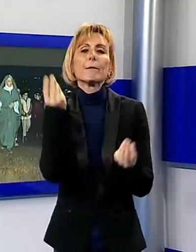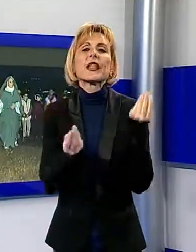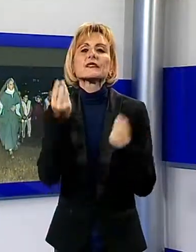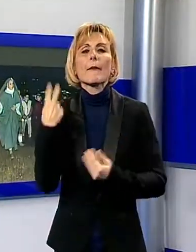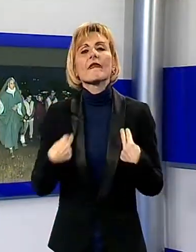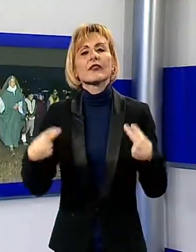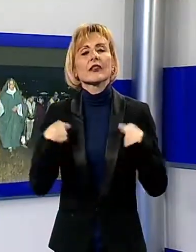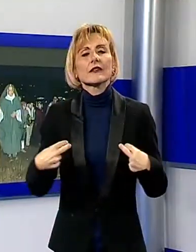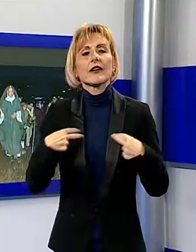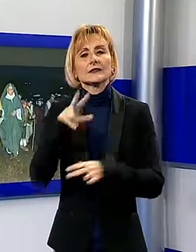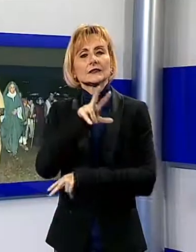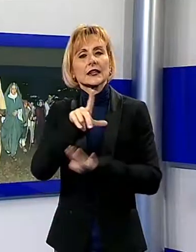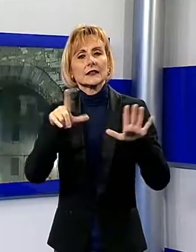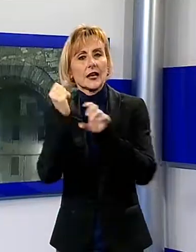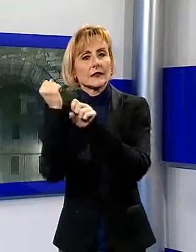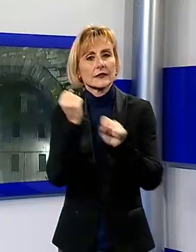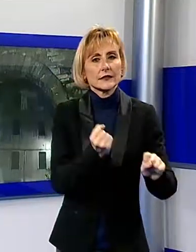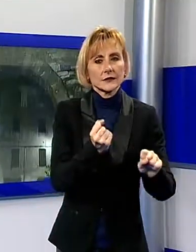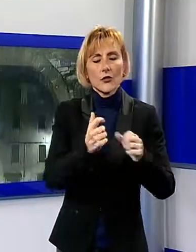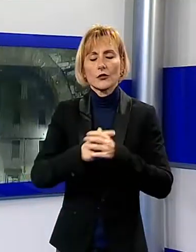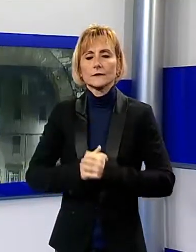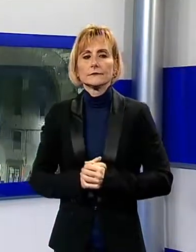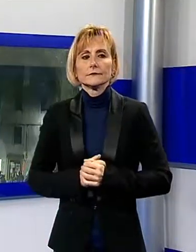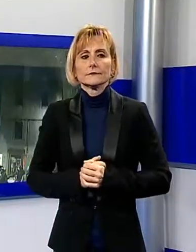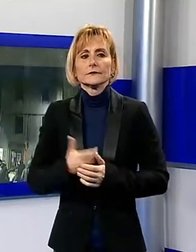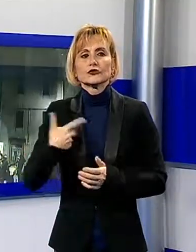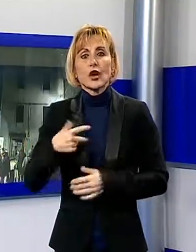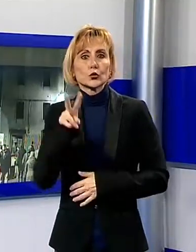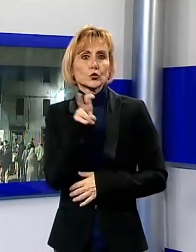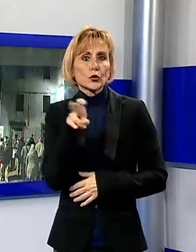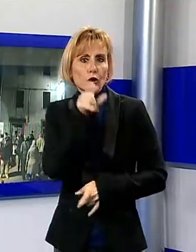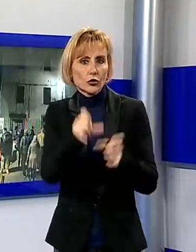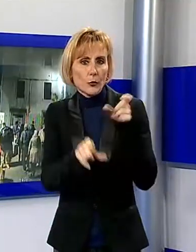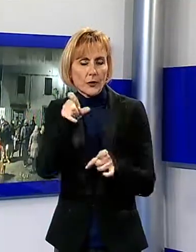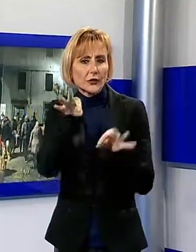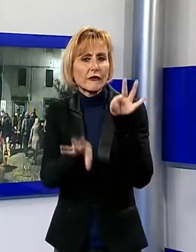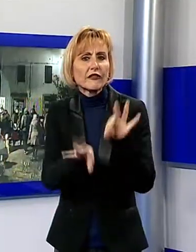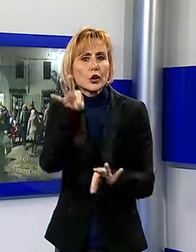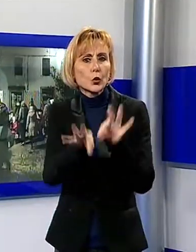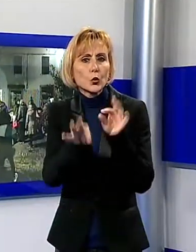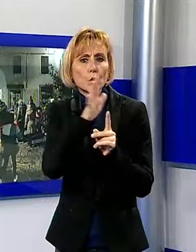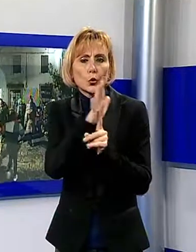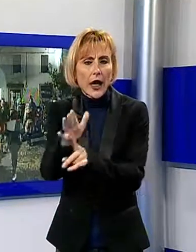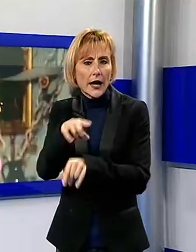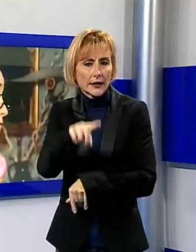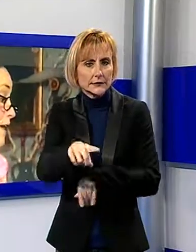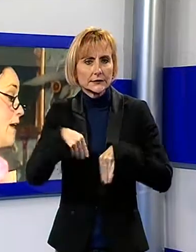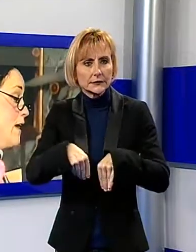37esima edizione. Benne 200 i figuranti che quest'anno hanno partecipato alla rappresentazione, tanti